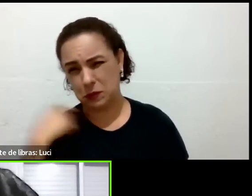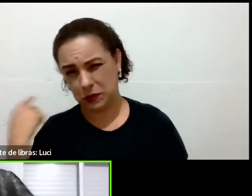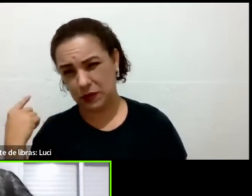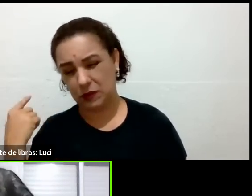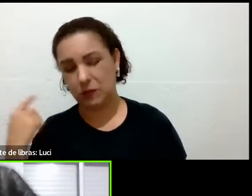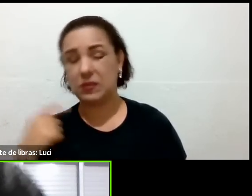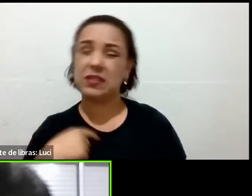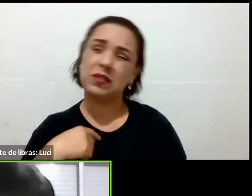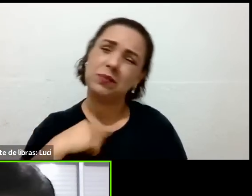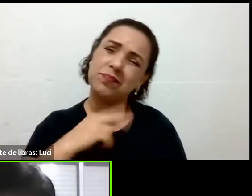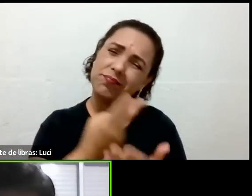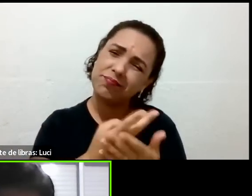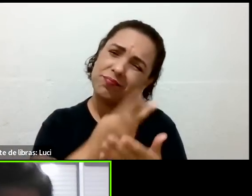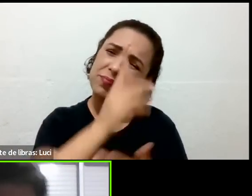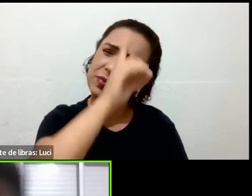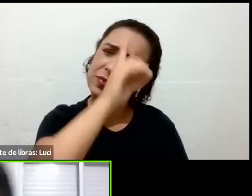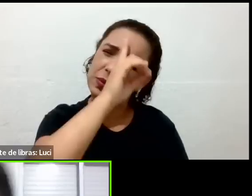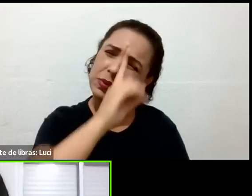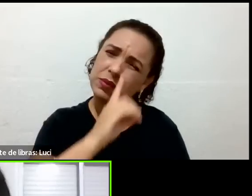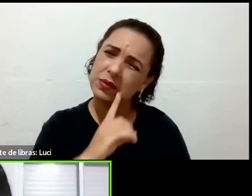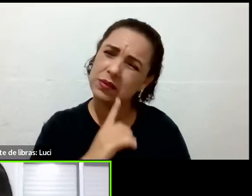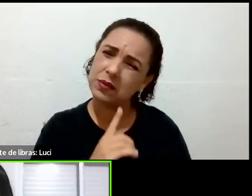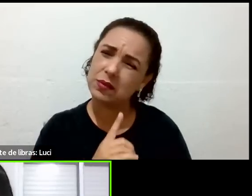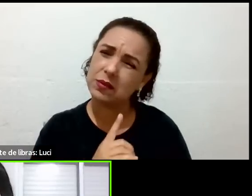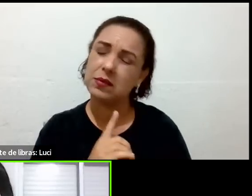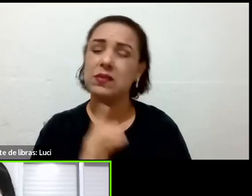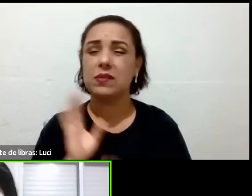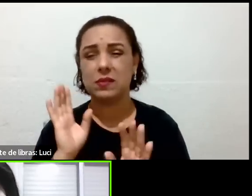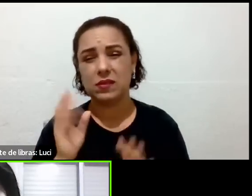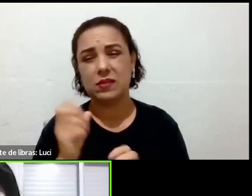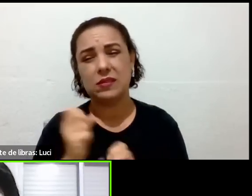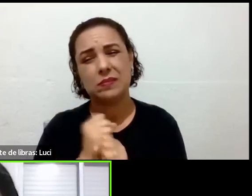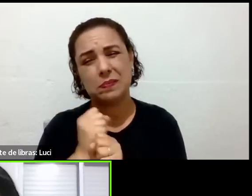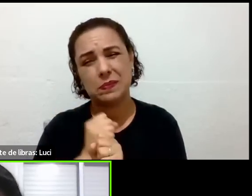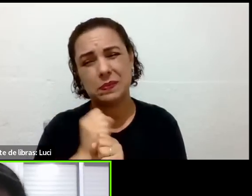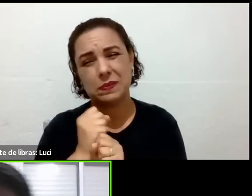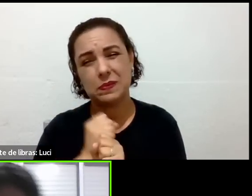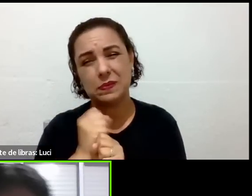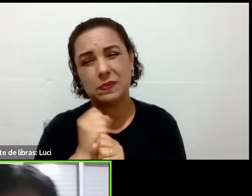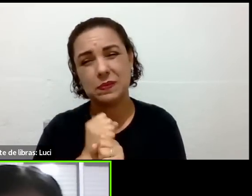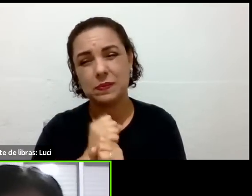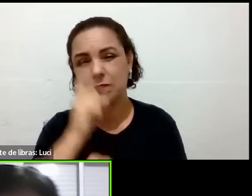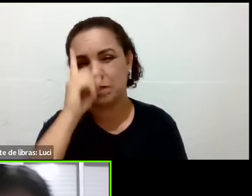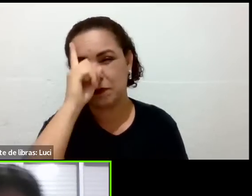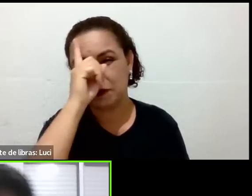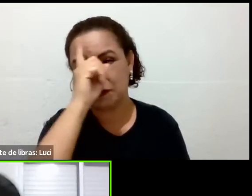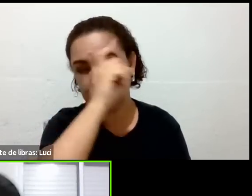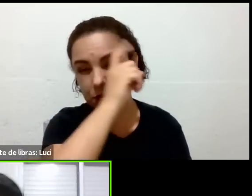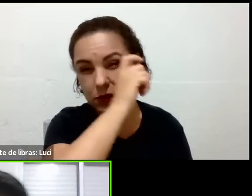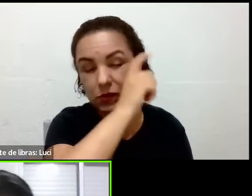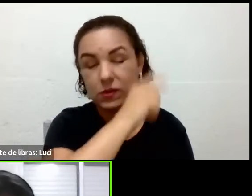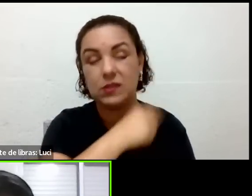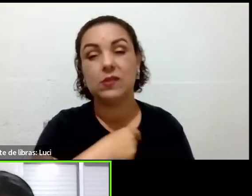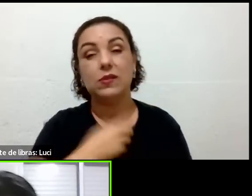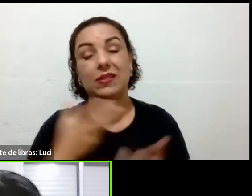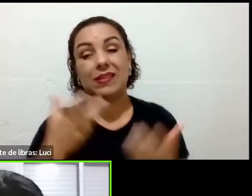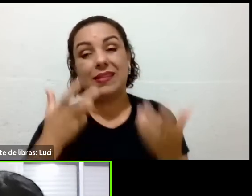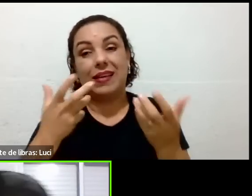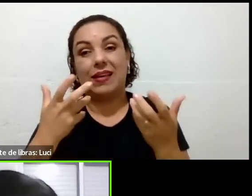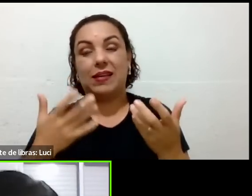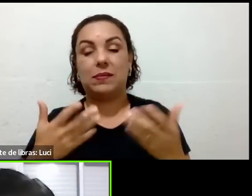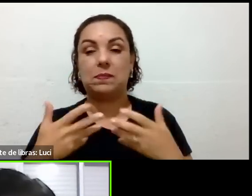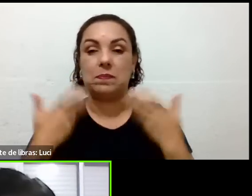quase 30 anos, e eu aí, e cada dia a gente pensa, né? Que a gente vai melhorar, a vai melhorar, a gente